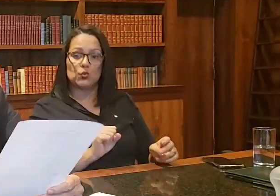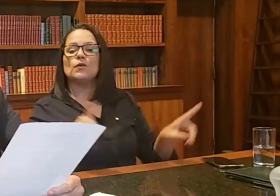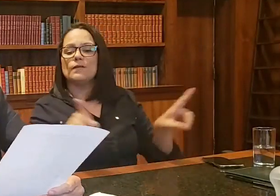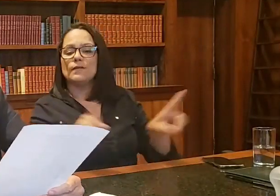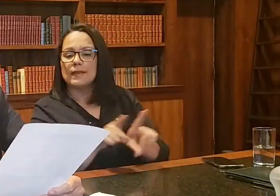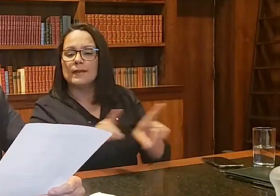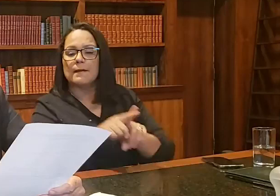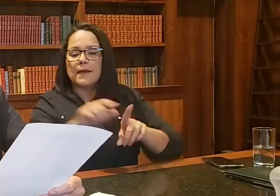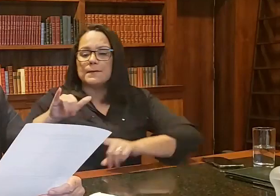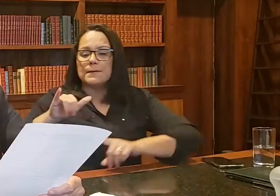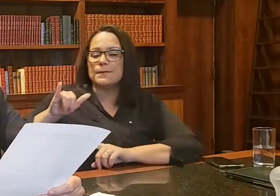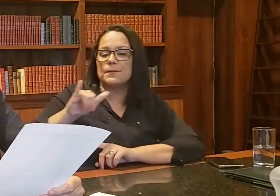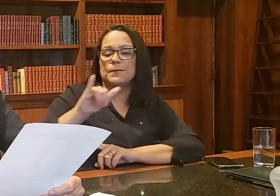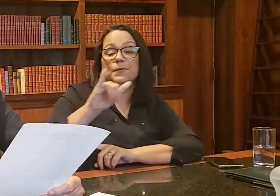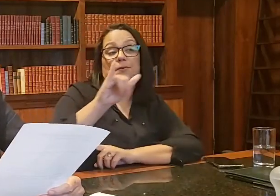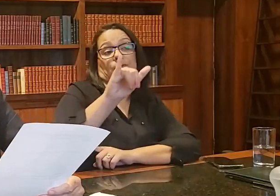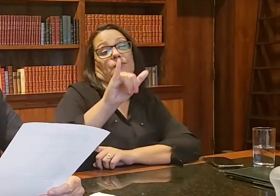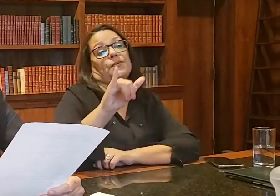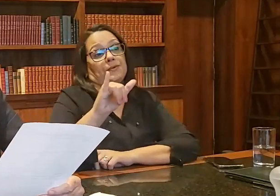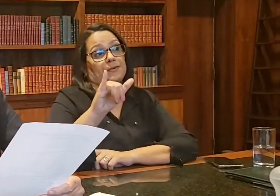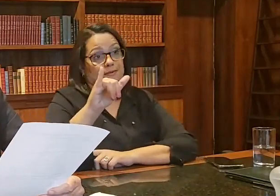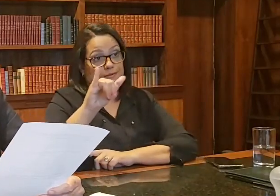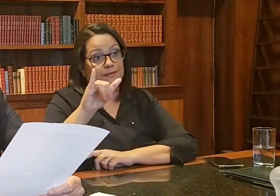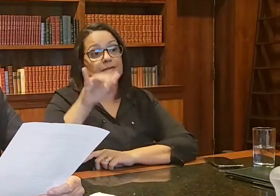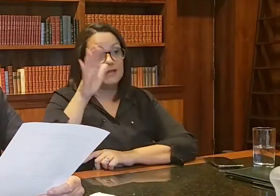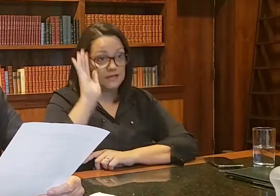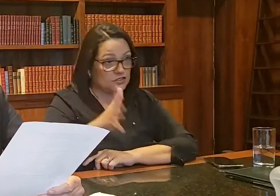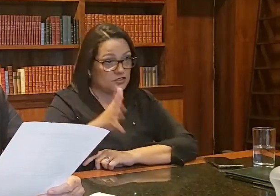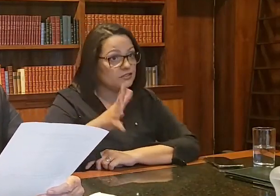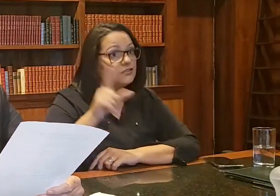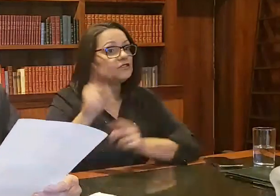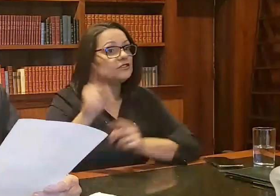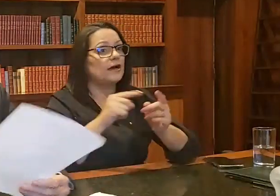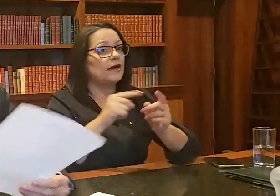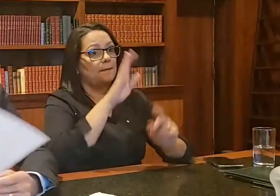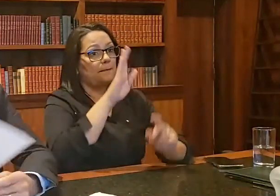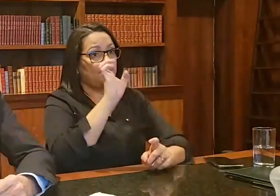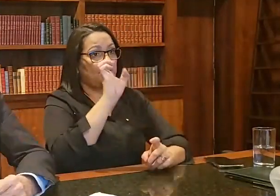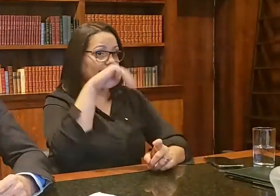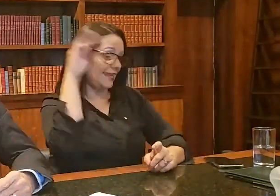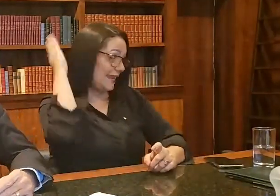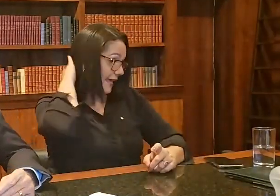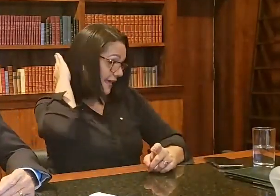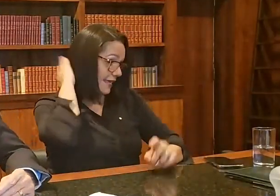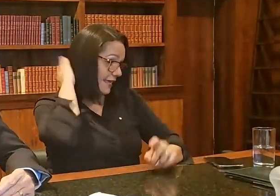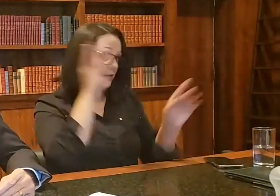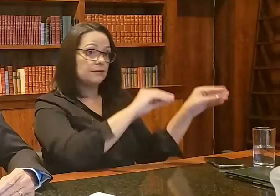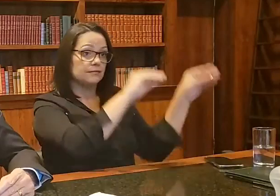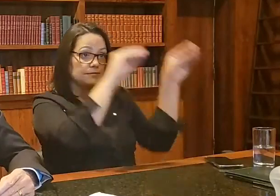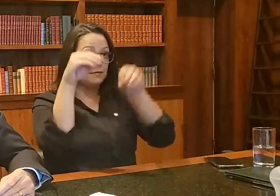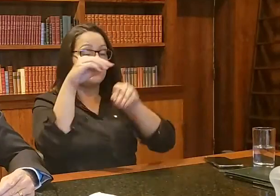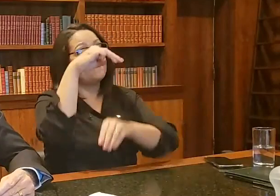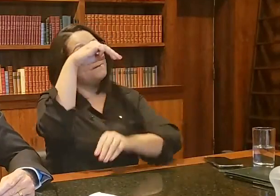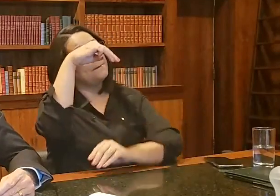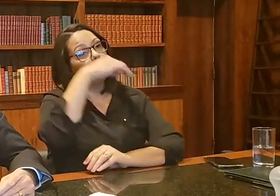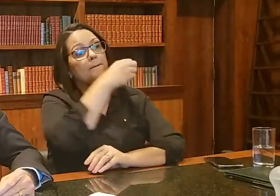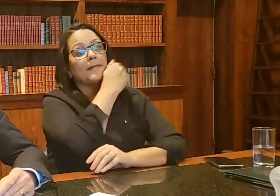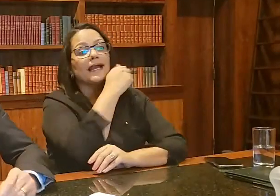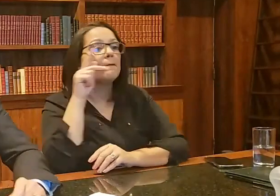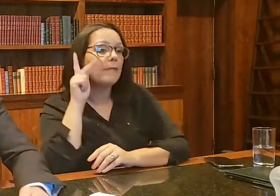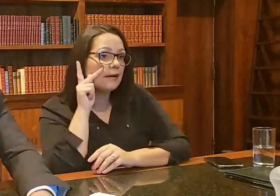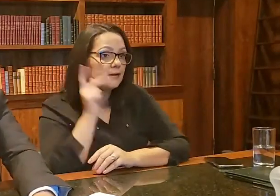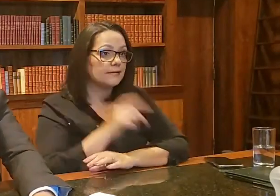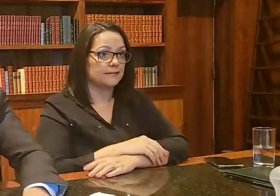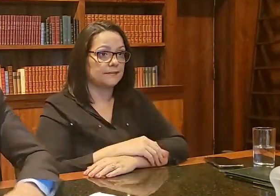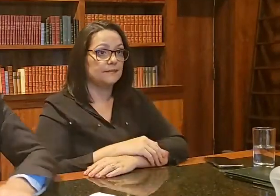Força Aérea transportou 550 serins de oxigênio líquido de Belém para Macapá. Então, as Forças Amadas, como sempre,